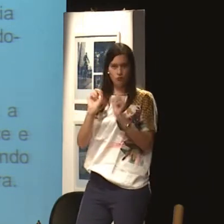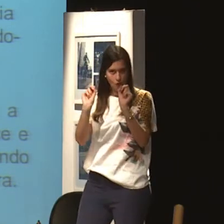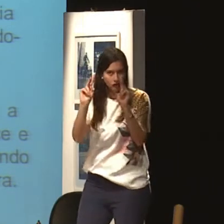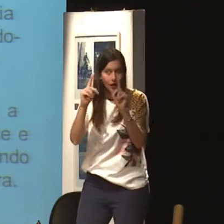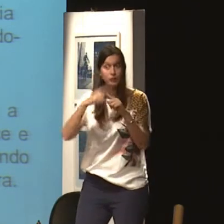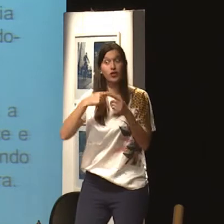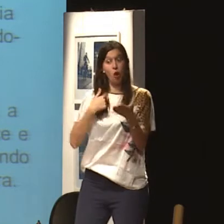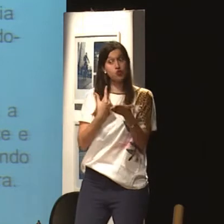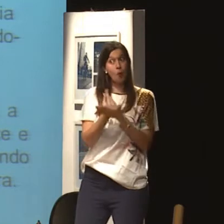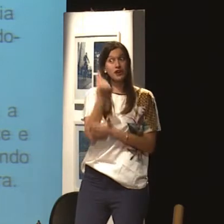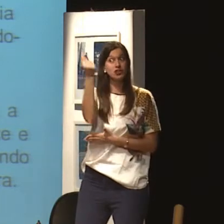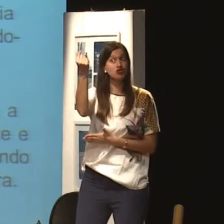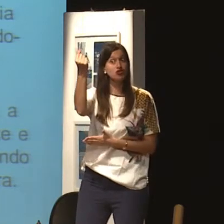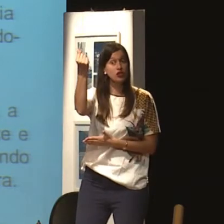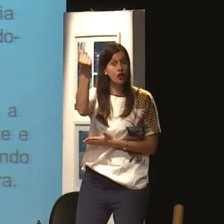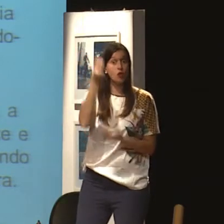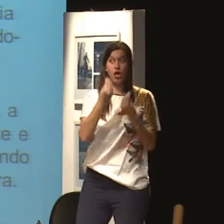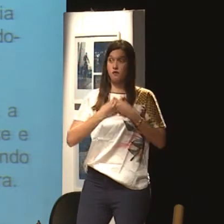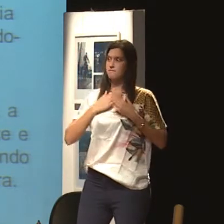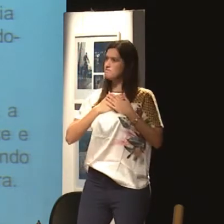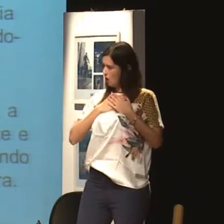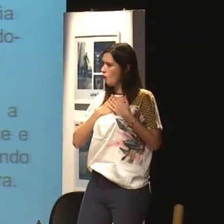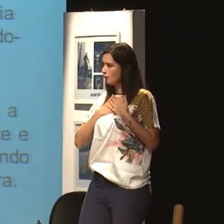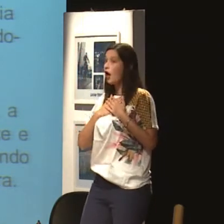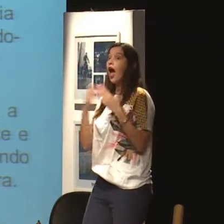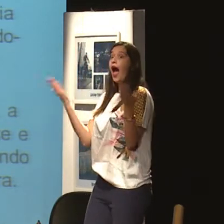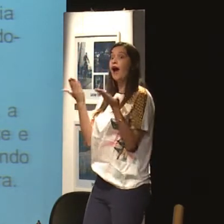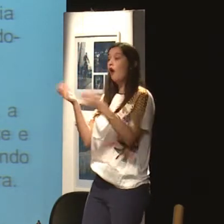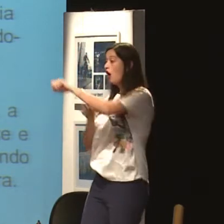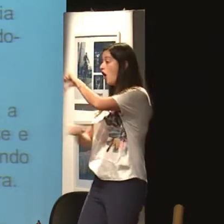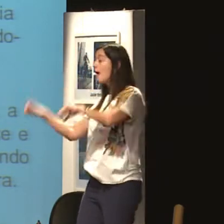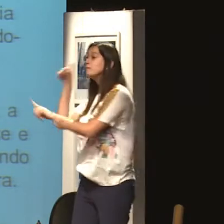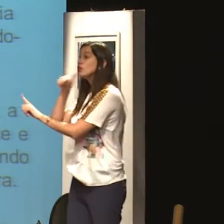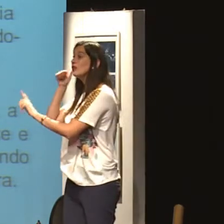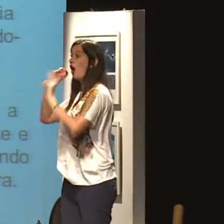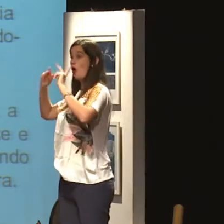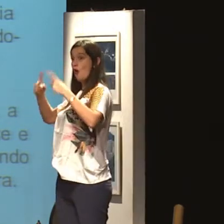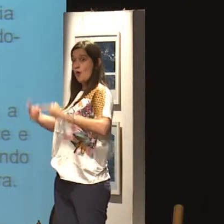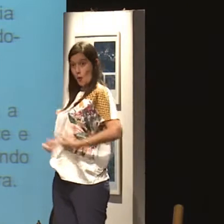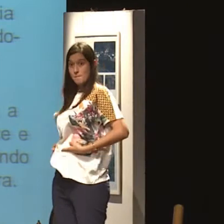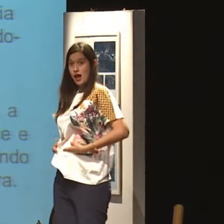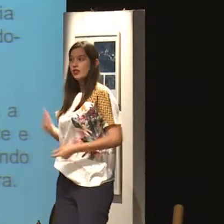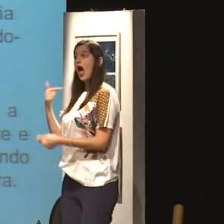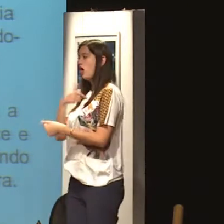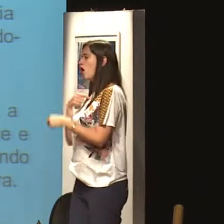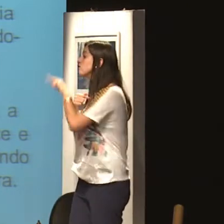minha, ok. Eu comprei essa caneta, eu paguei por ela, ela é minha. Agora, vamos imaginar uma mulher,